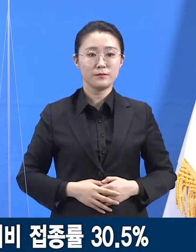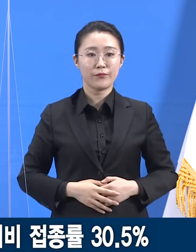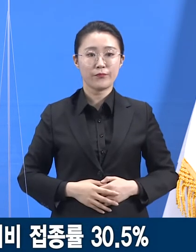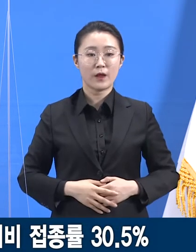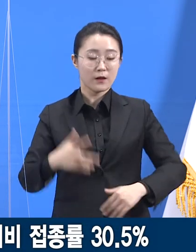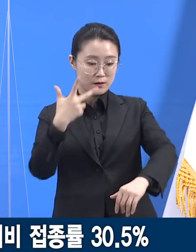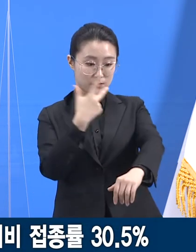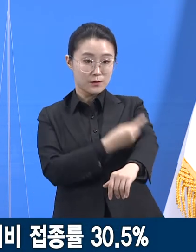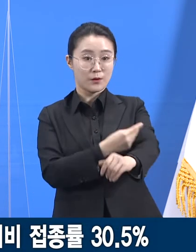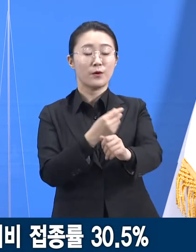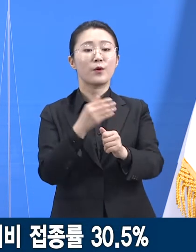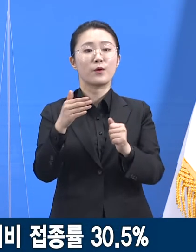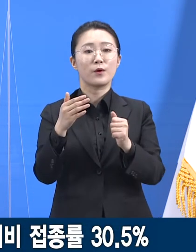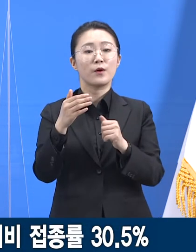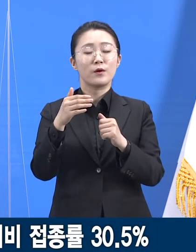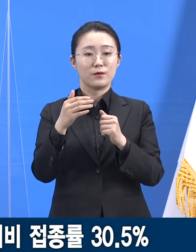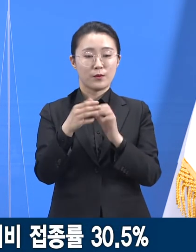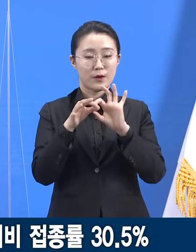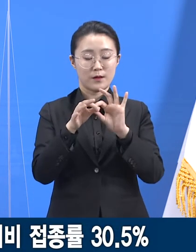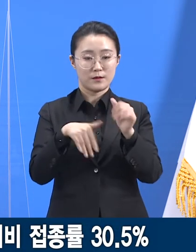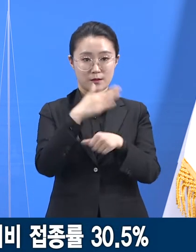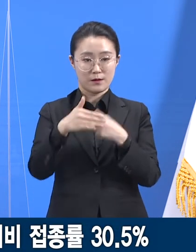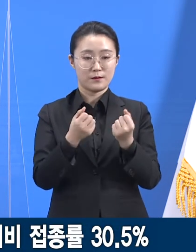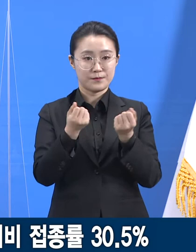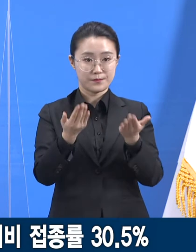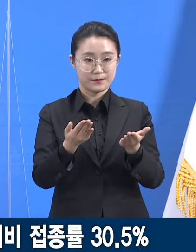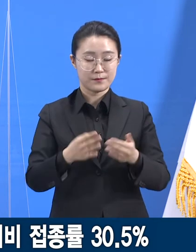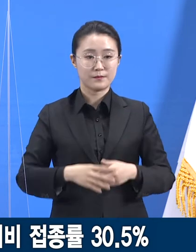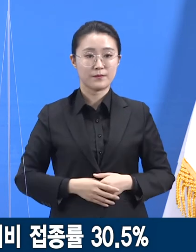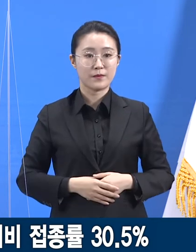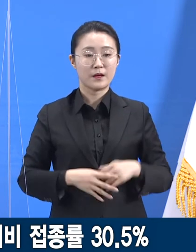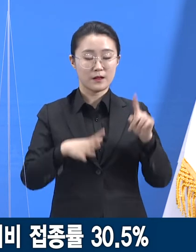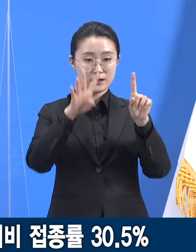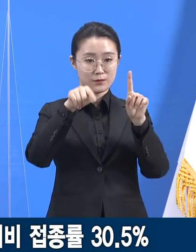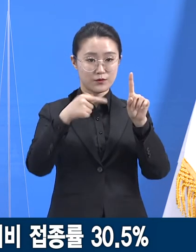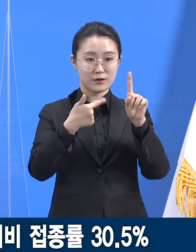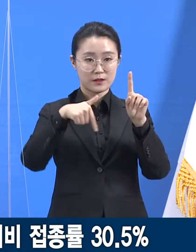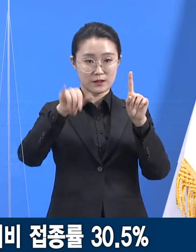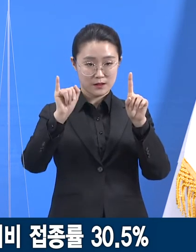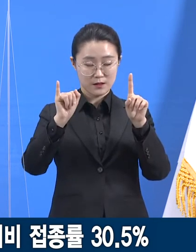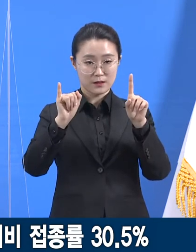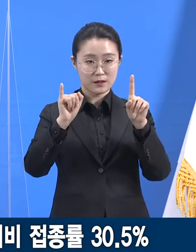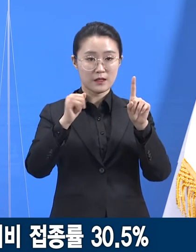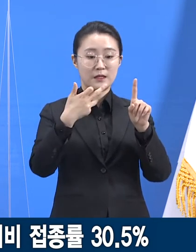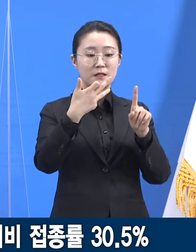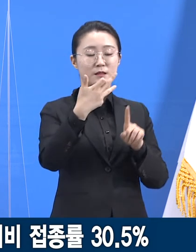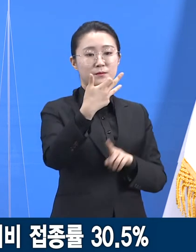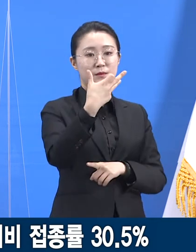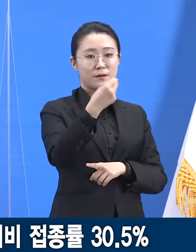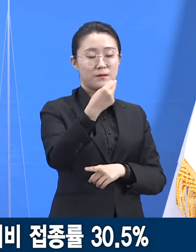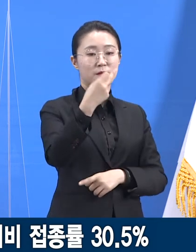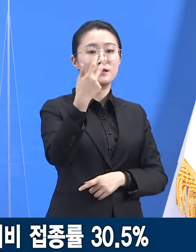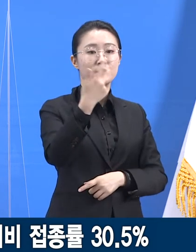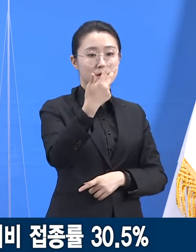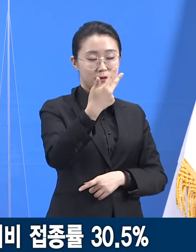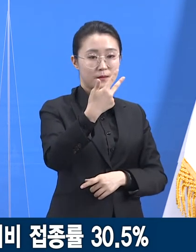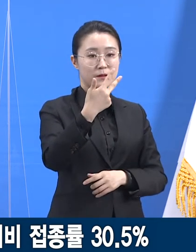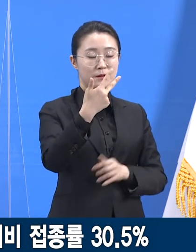4월 21일 18시 기준 1분기 대상자 총 18만 7,776명 중